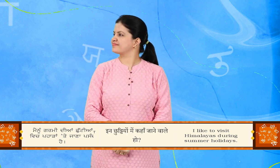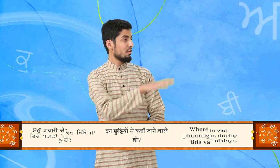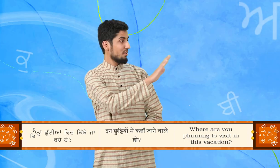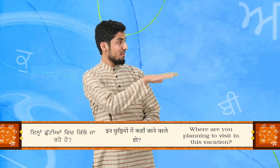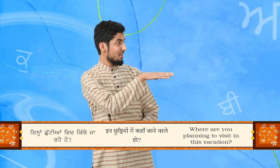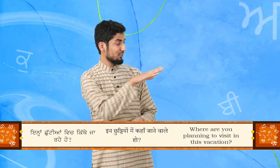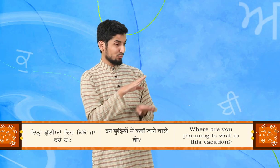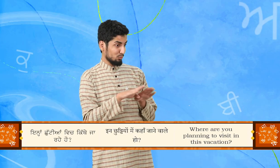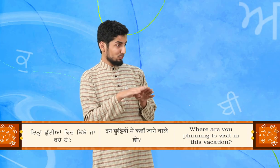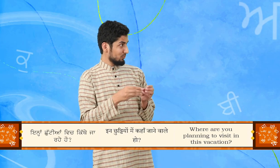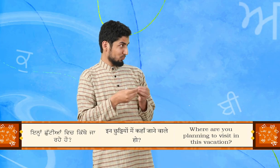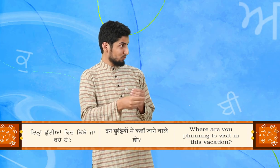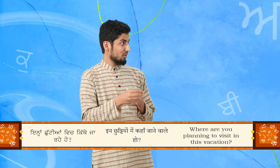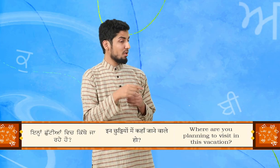एनना छुटियां विच कित्ते जा रहे हो?